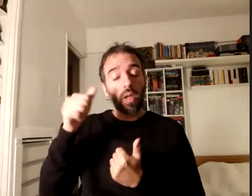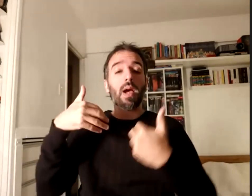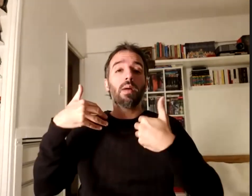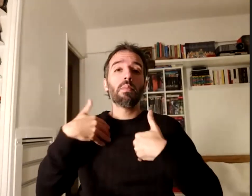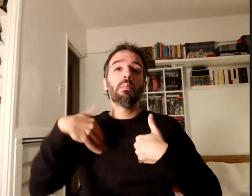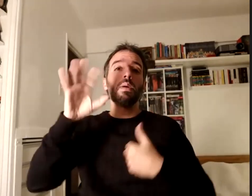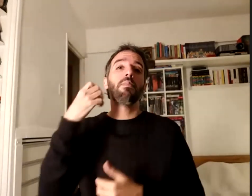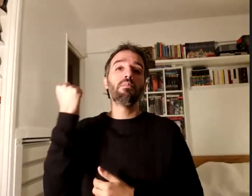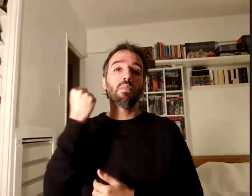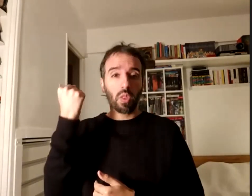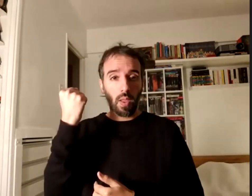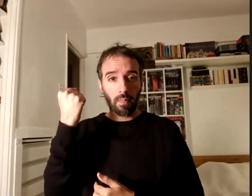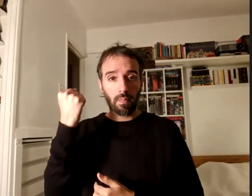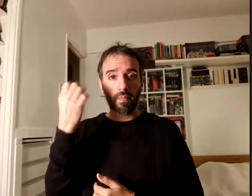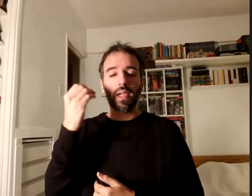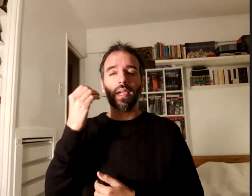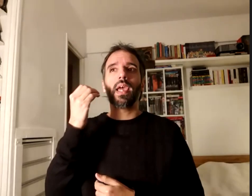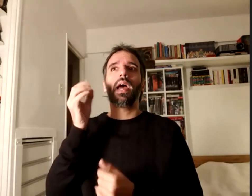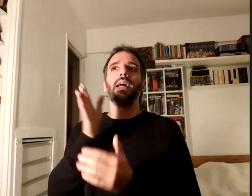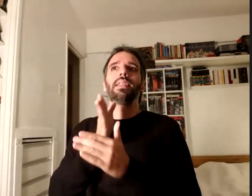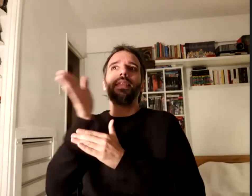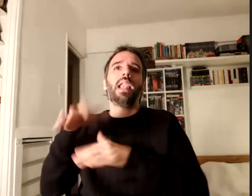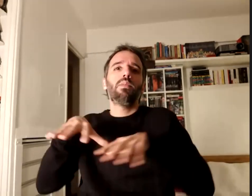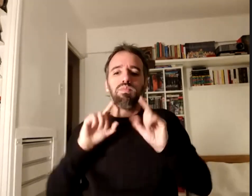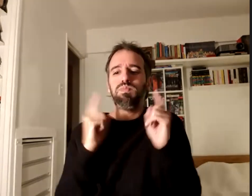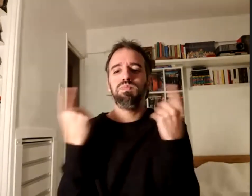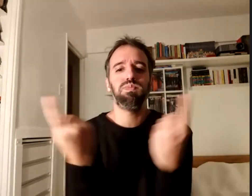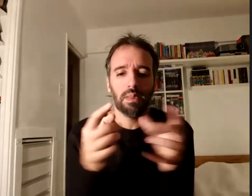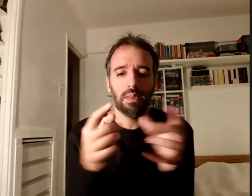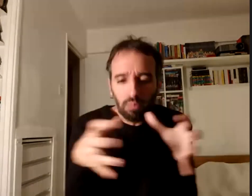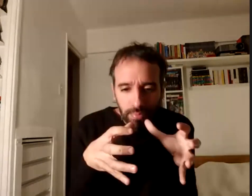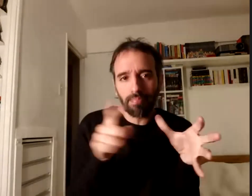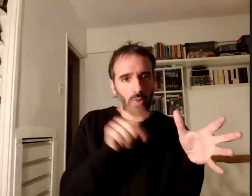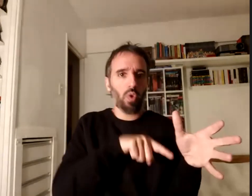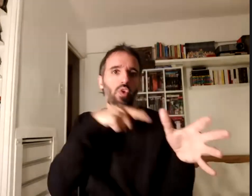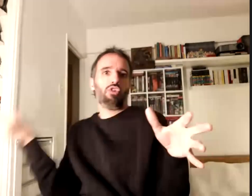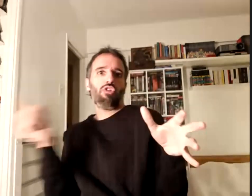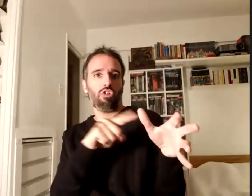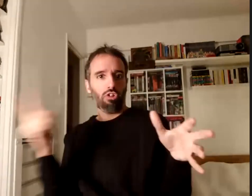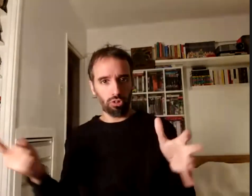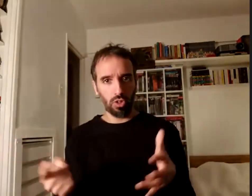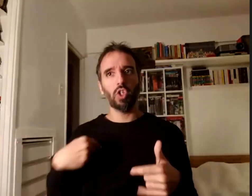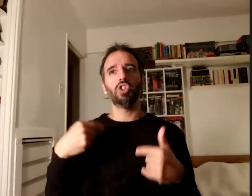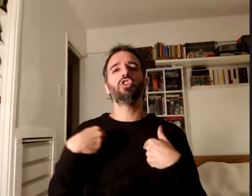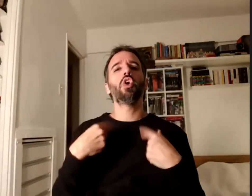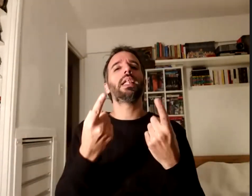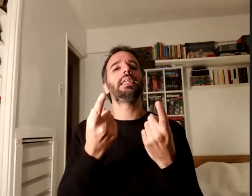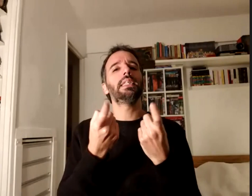era salir del ámbito recluido institucional era lo que yo necesitaba yo necesitaba